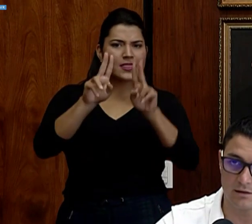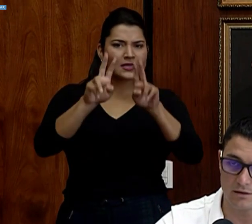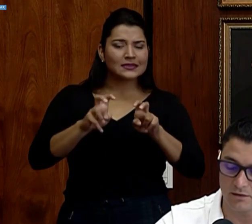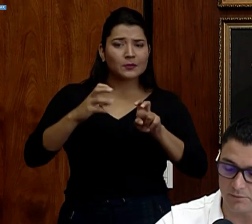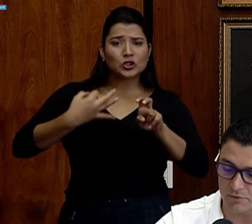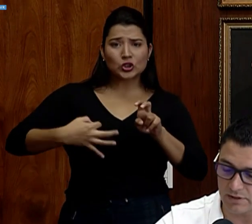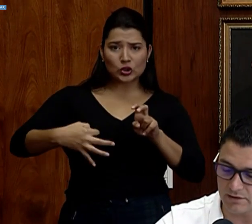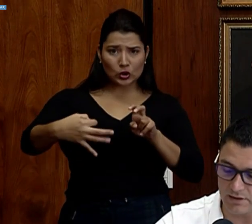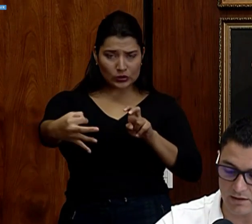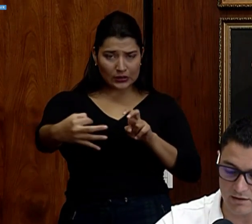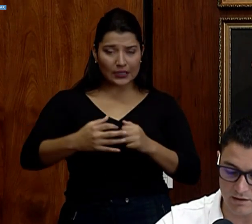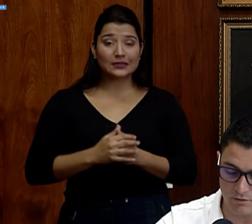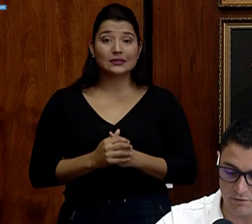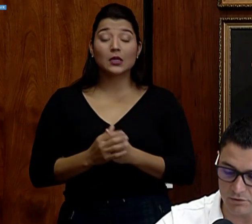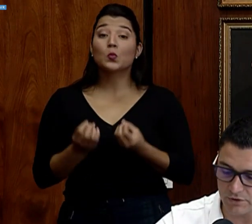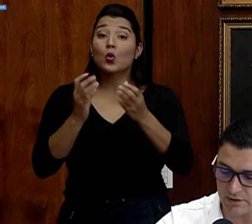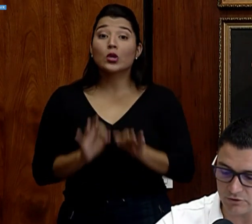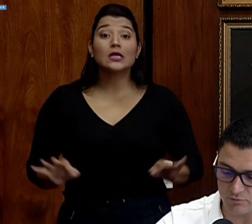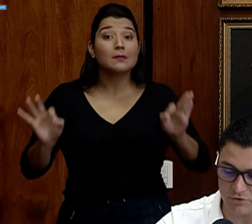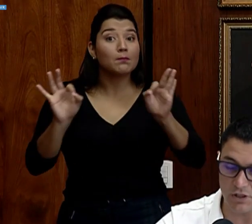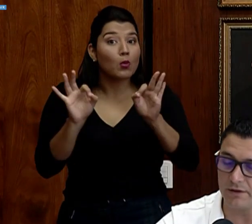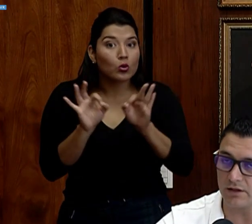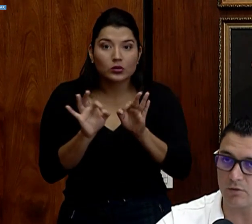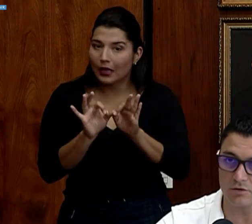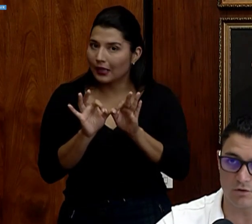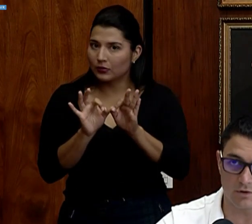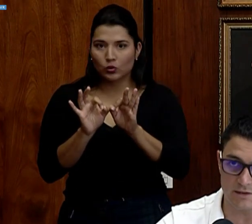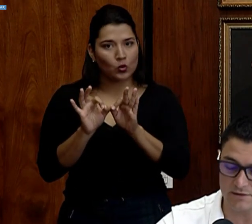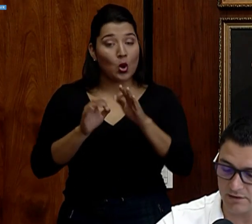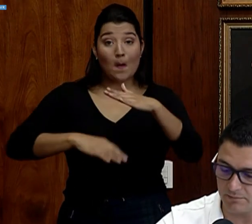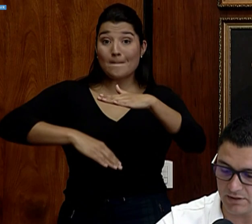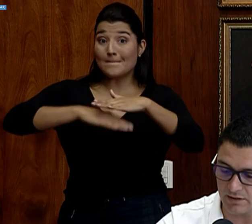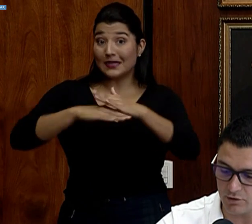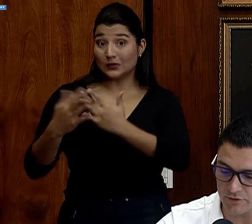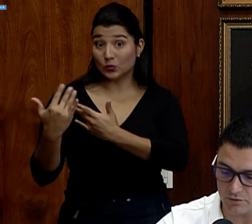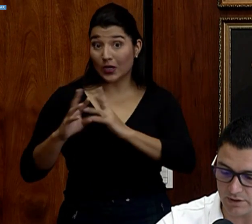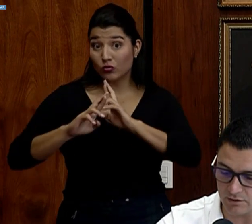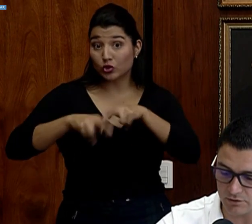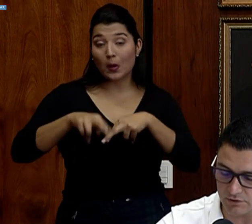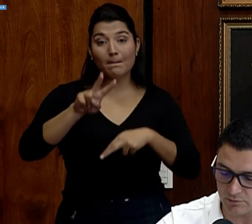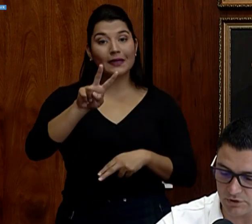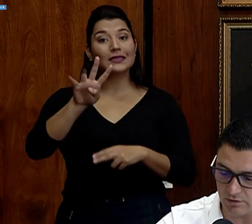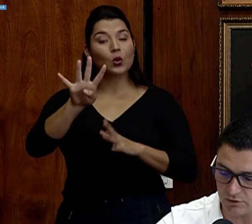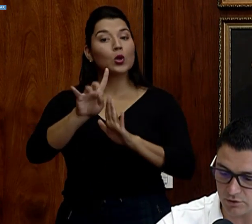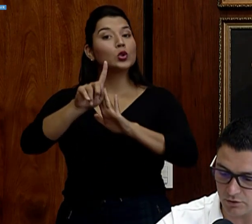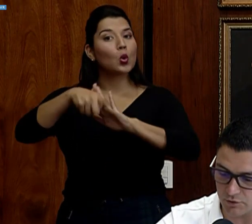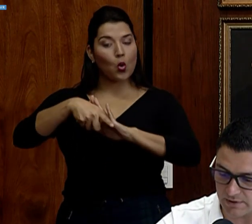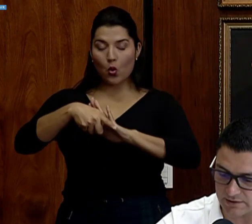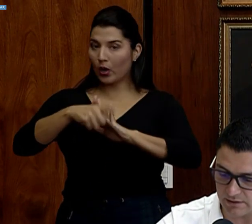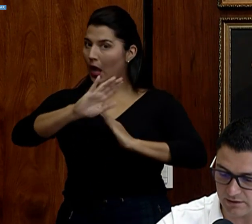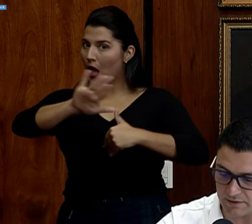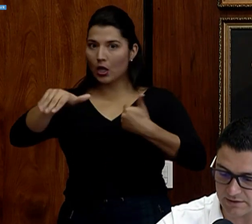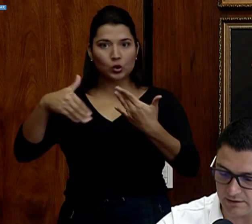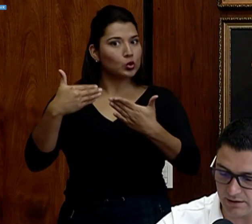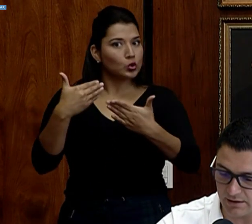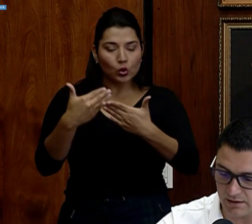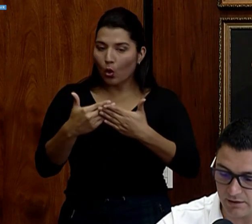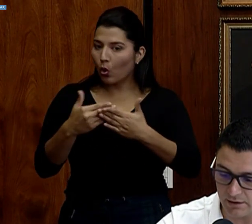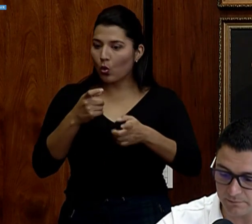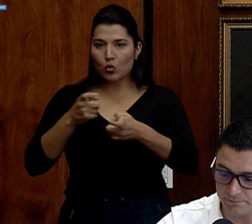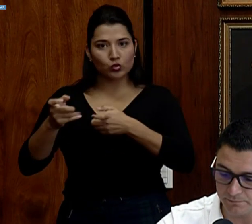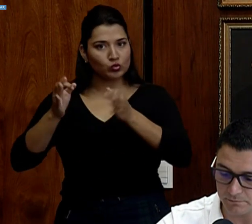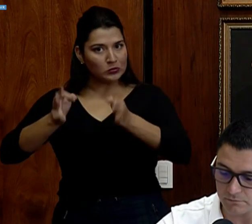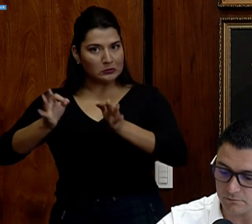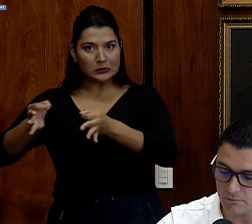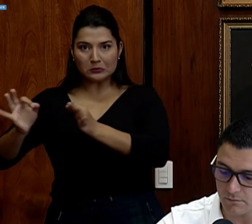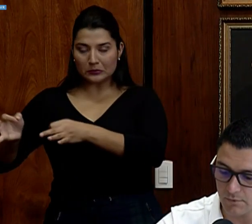día. Importante indicar que no ha habido un retraso mayor a 24 horas en brindar los resultados, los hemos llevado todos bastante, bastante al